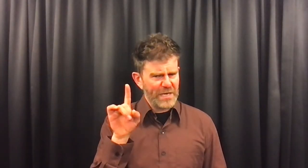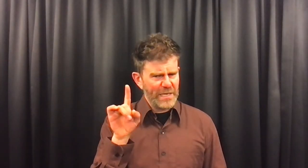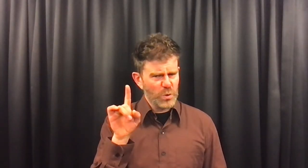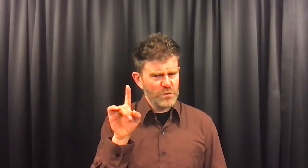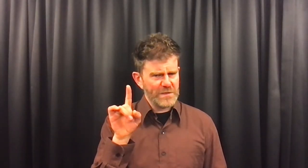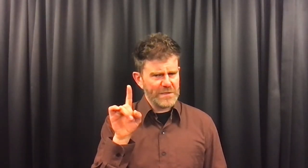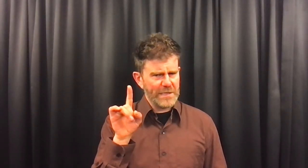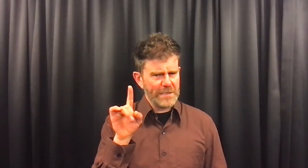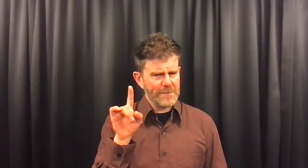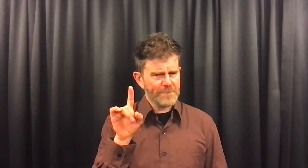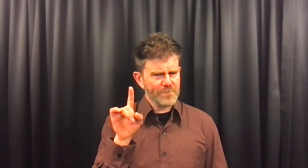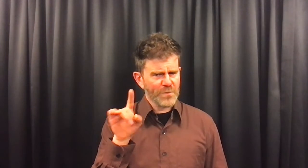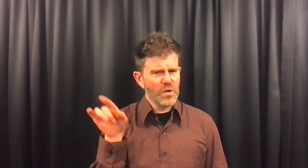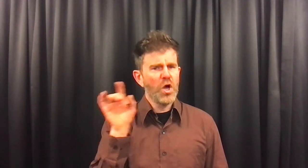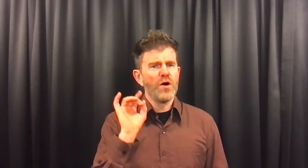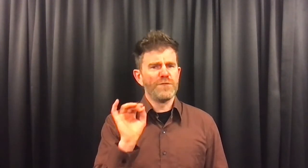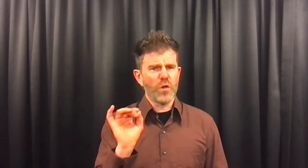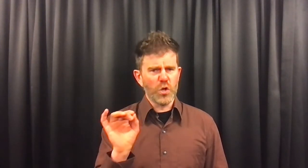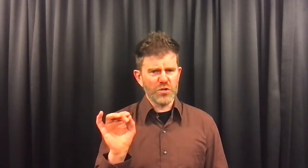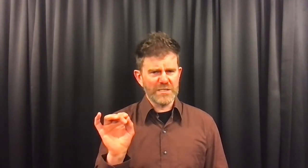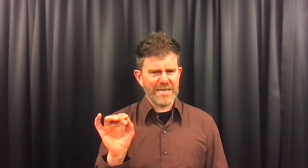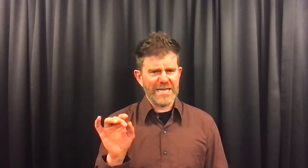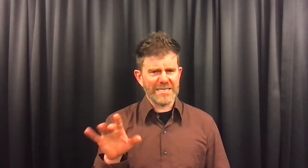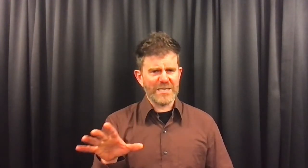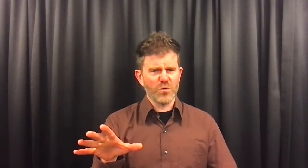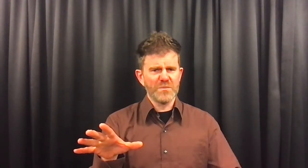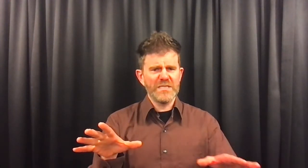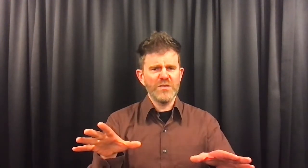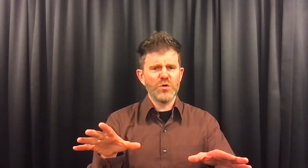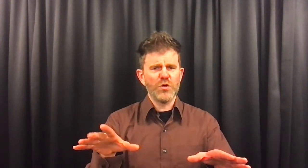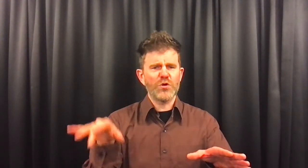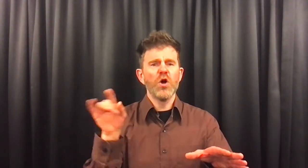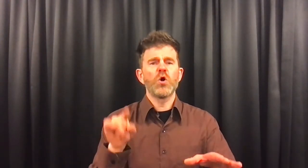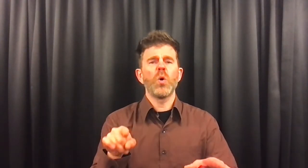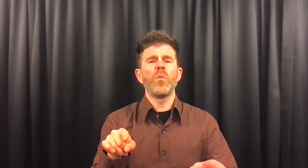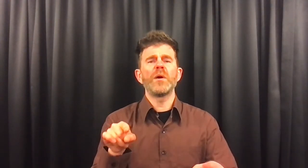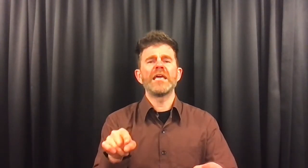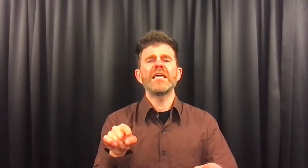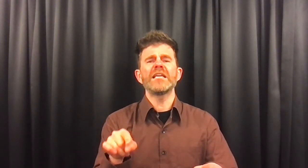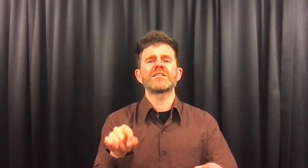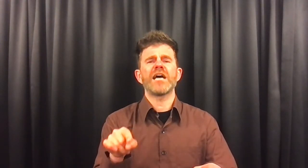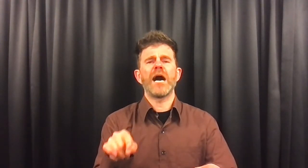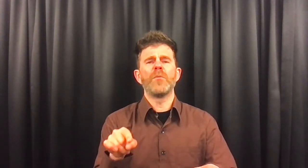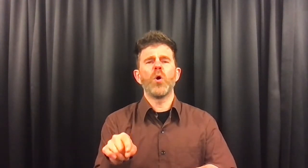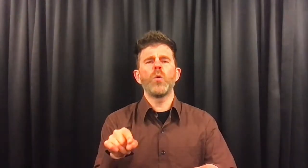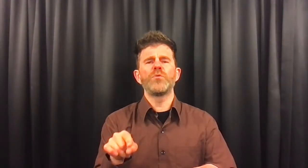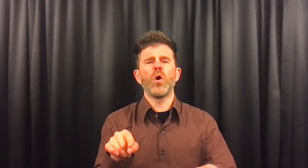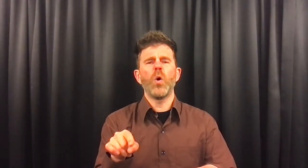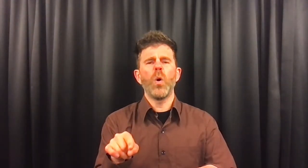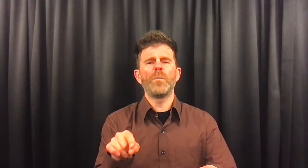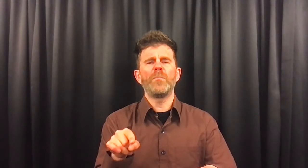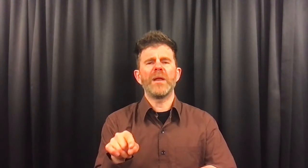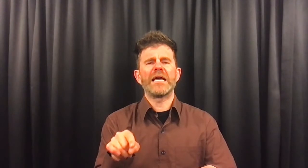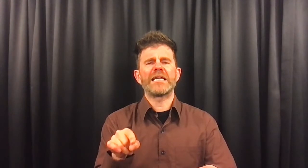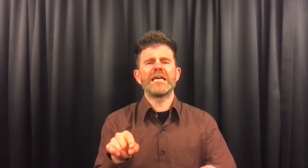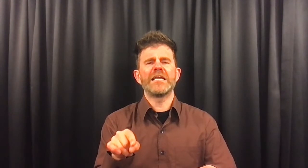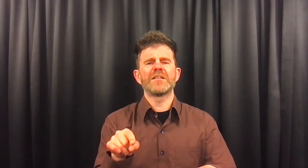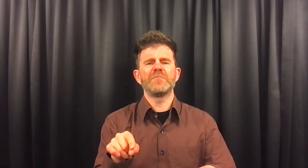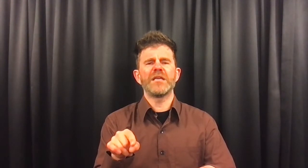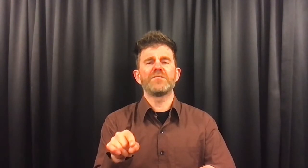heel goed idee. Volgende zaterdag om tien uur komen we hier samen op de open plek in het mede van